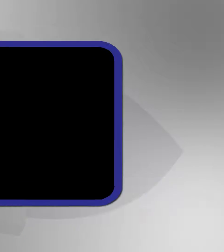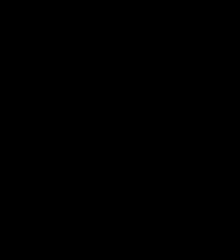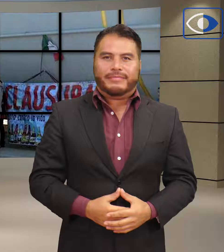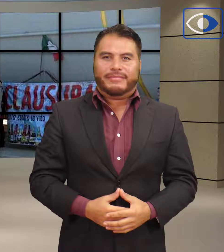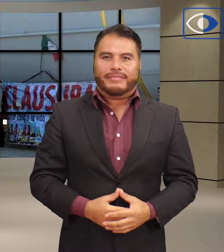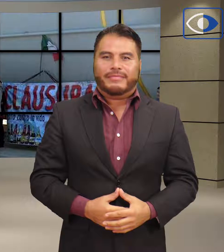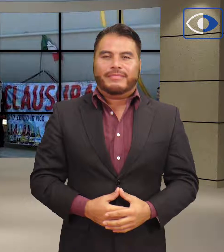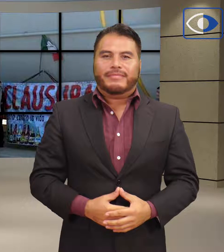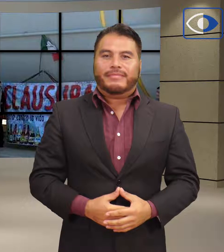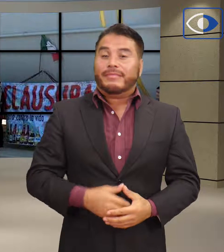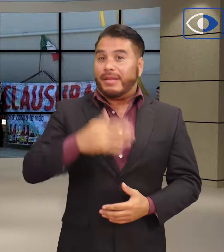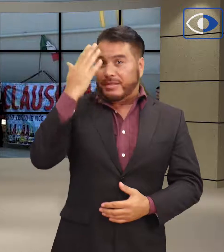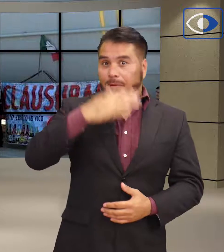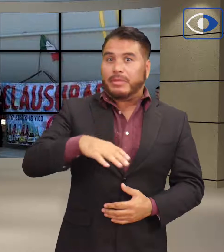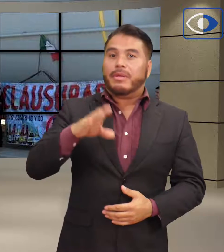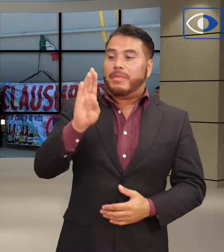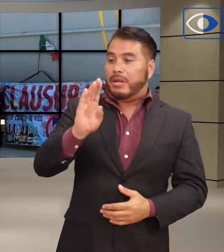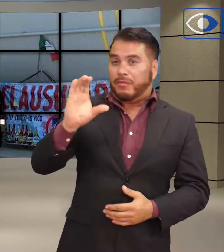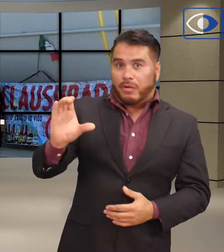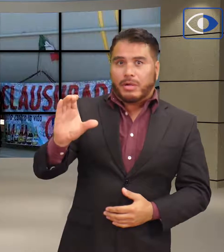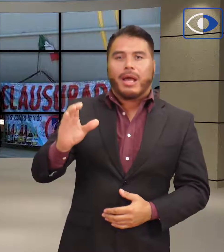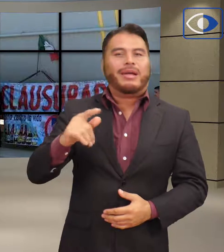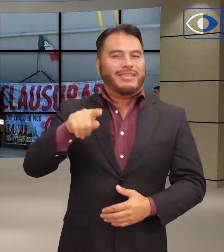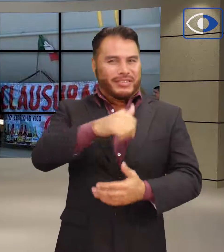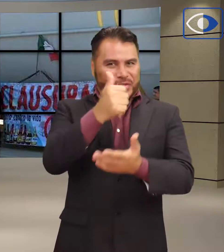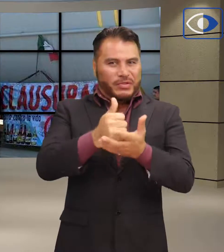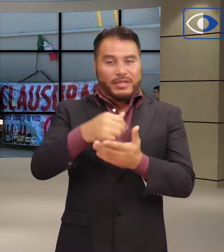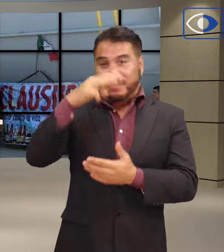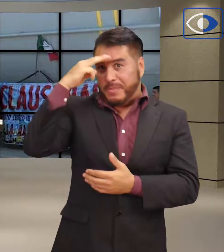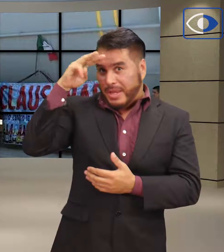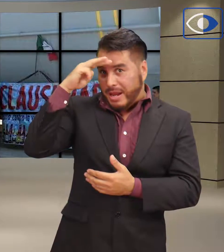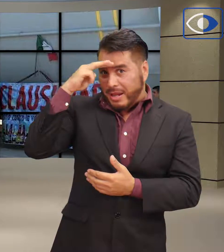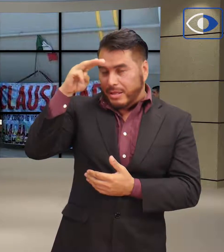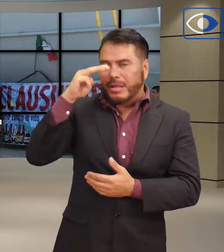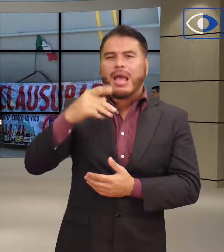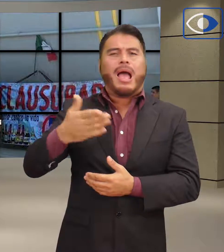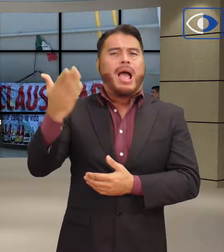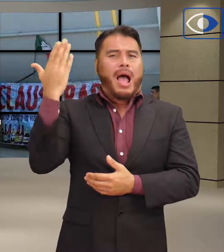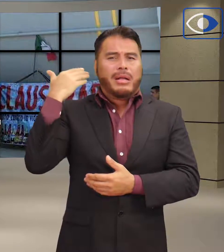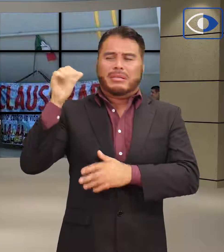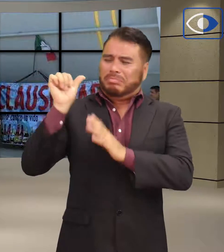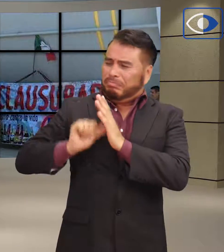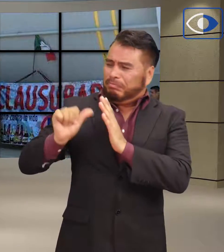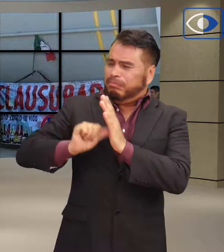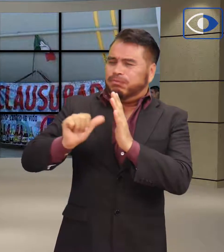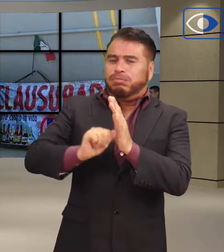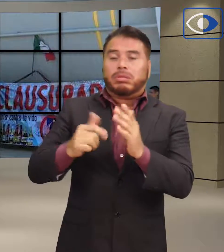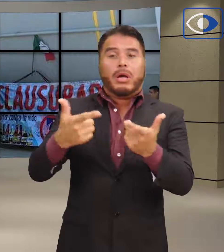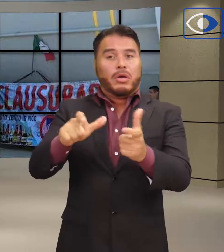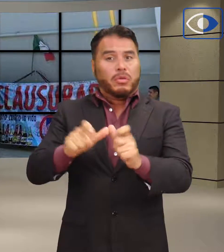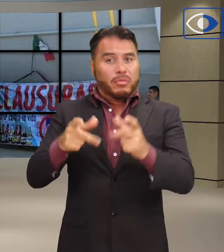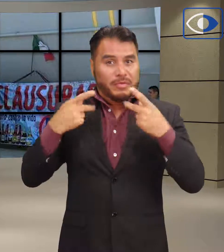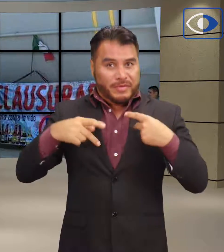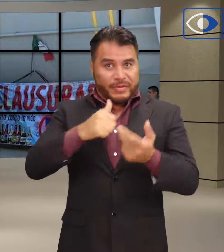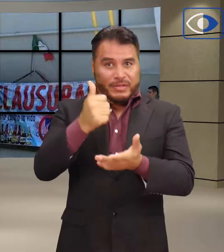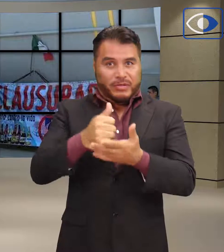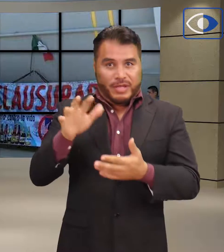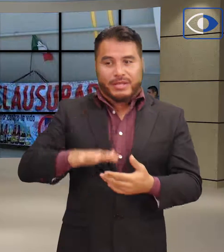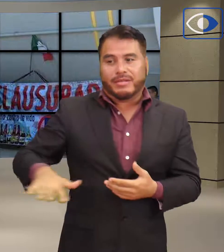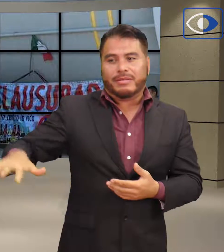En Baja California, en la ciudad de Mexicali, durante varios meses grupos formados por gente de la ciudad tuvieron enfrentamientos